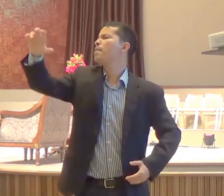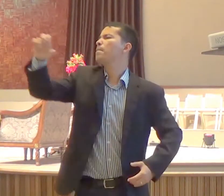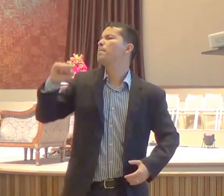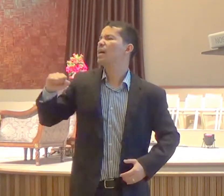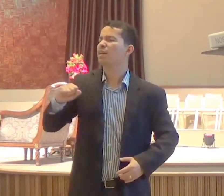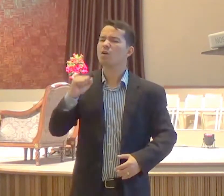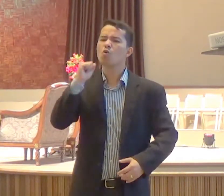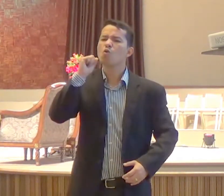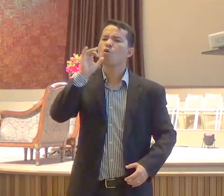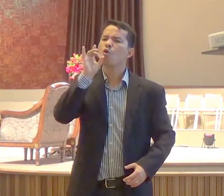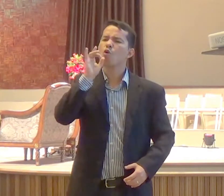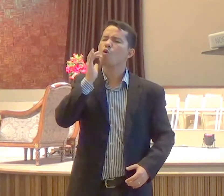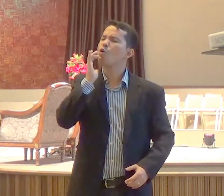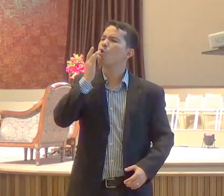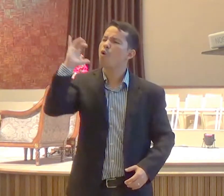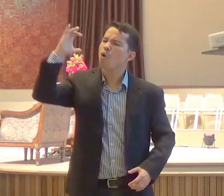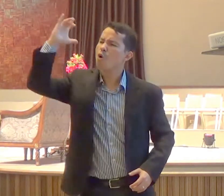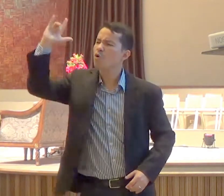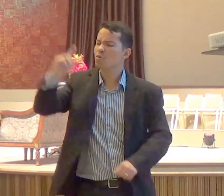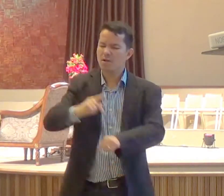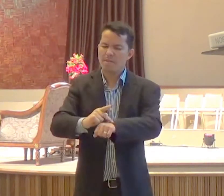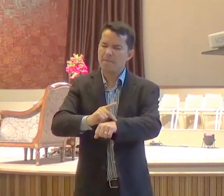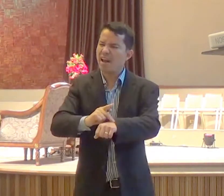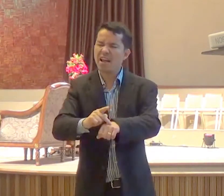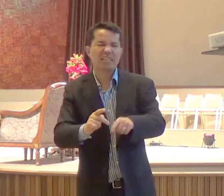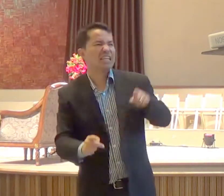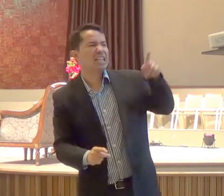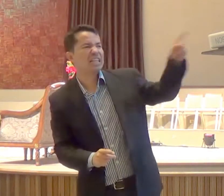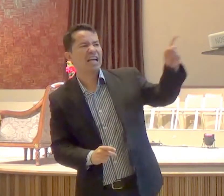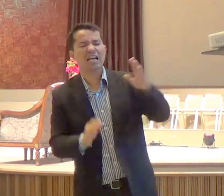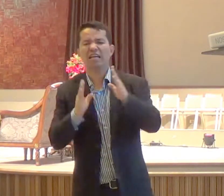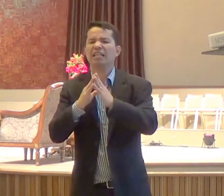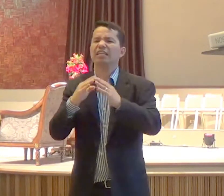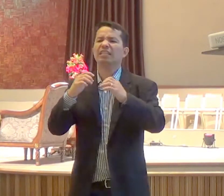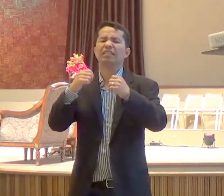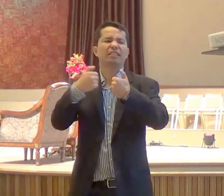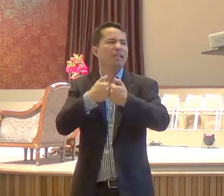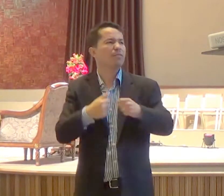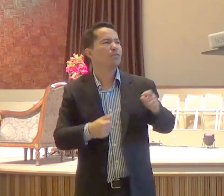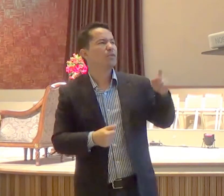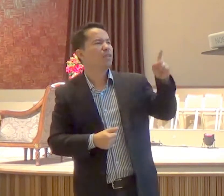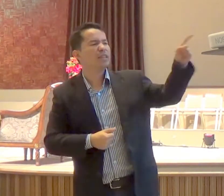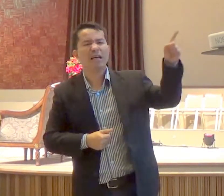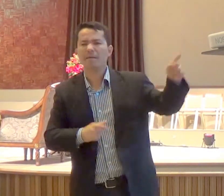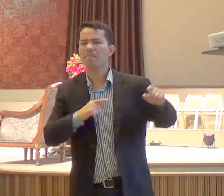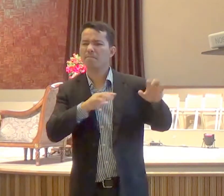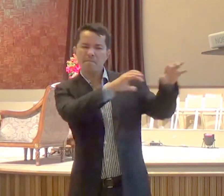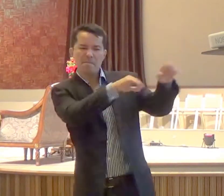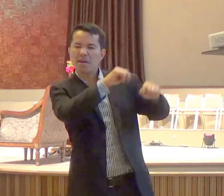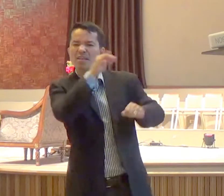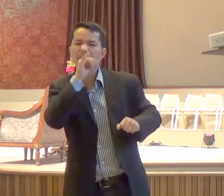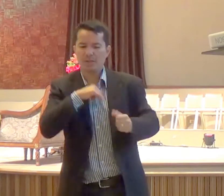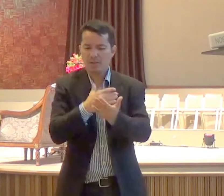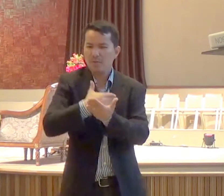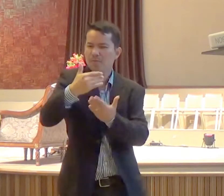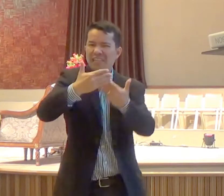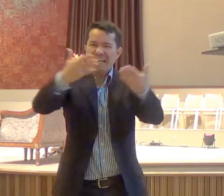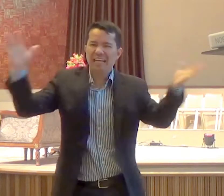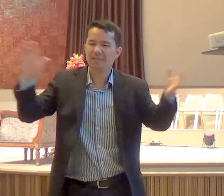que Nabucodonosor, seu pai, tiraram do templo, que estava em Jerusalém, para que neles, bebessem o rei,